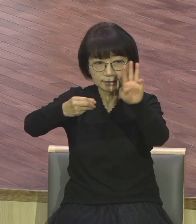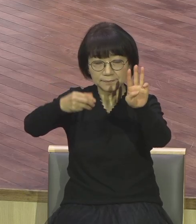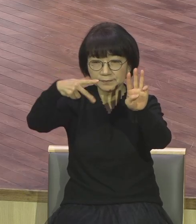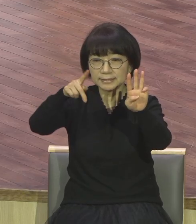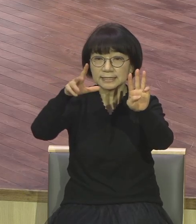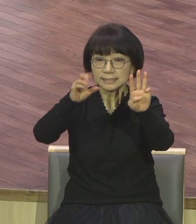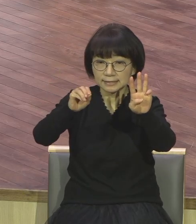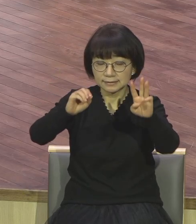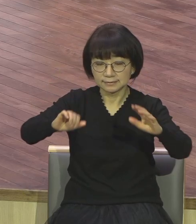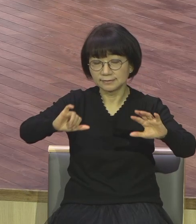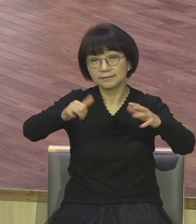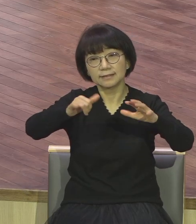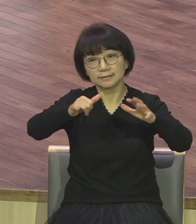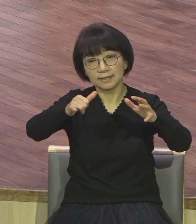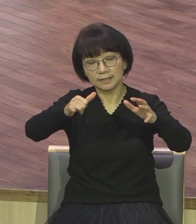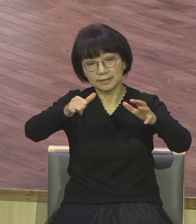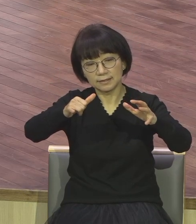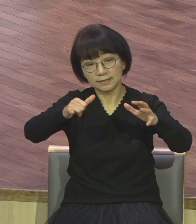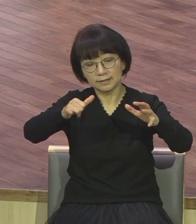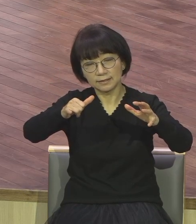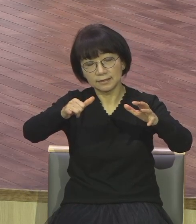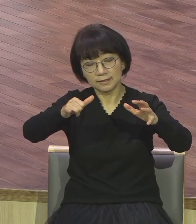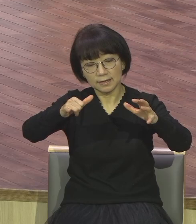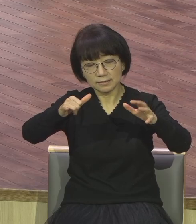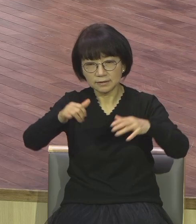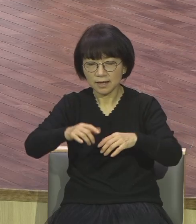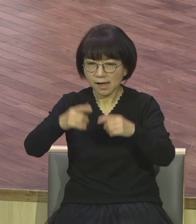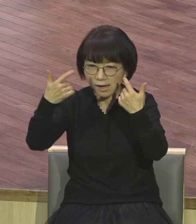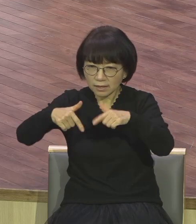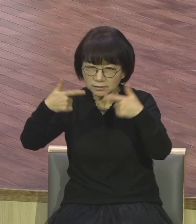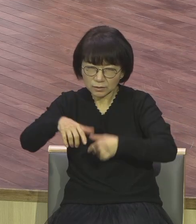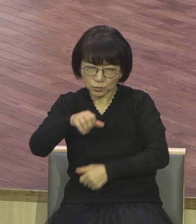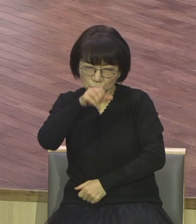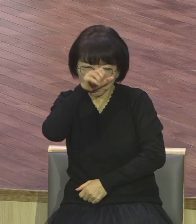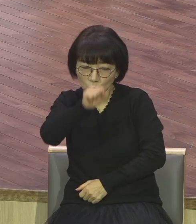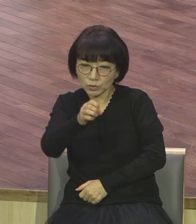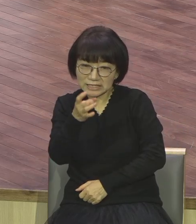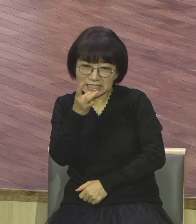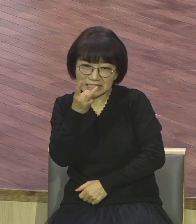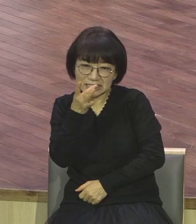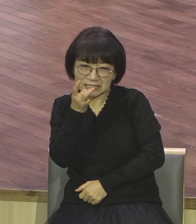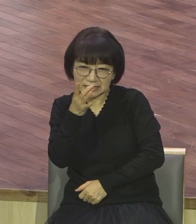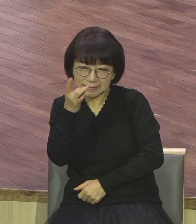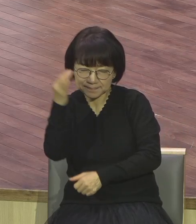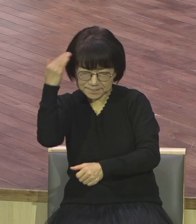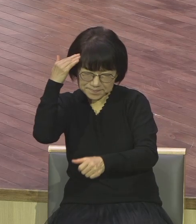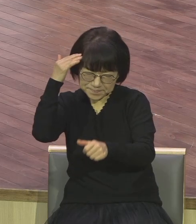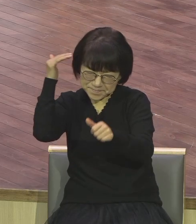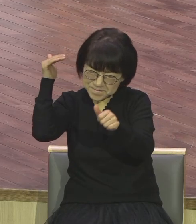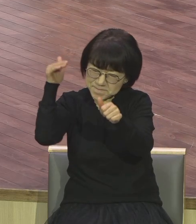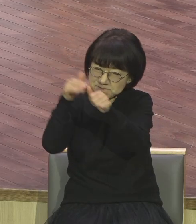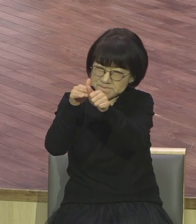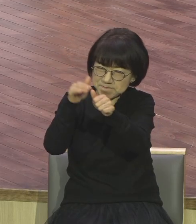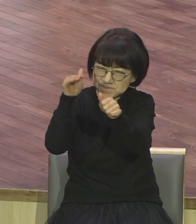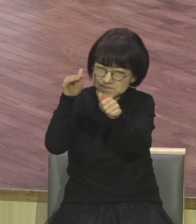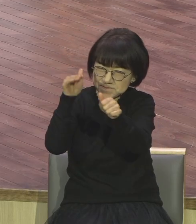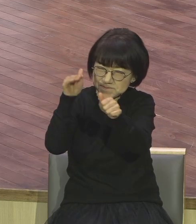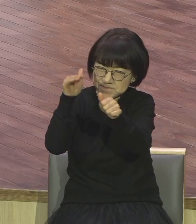언제나 좋은 시를 파괴하려고 기다리는 허감 세력이 존재하고